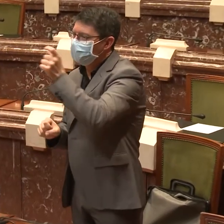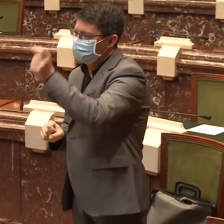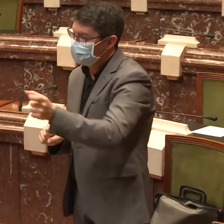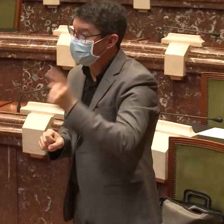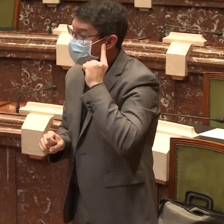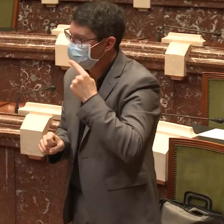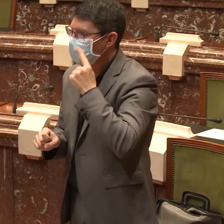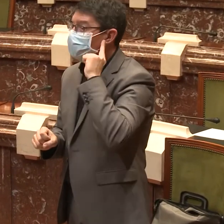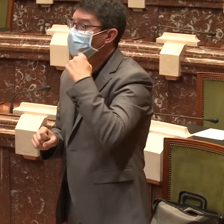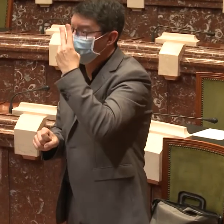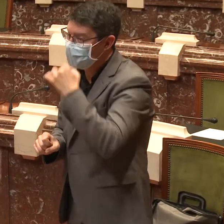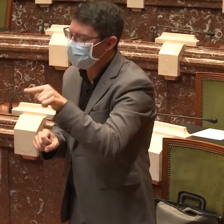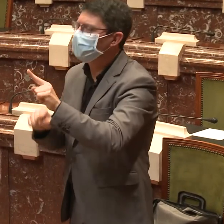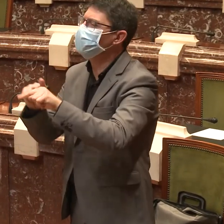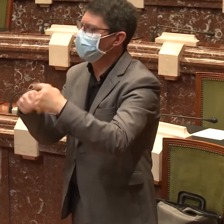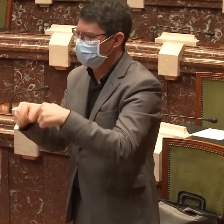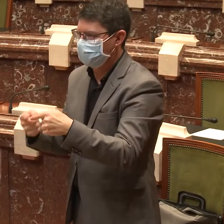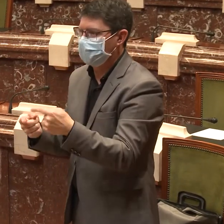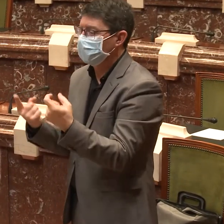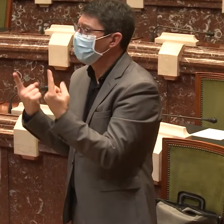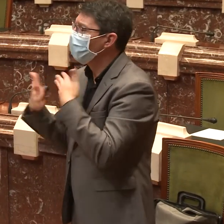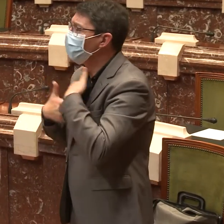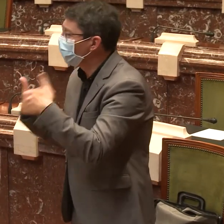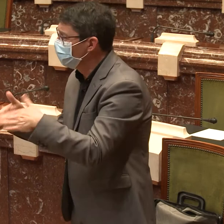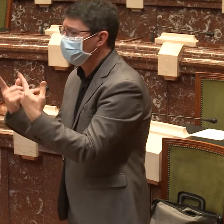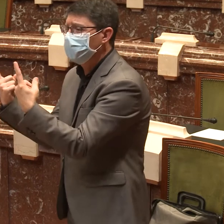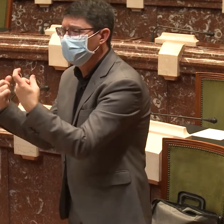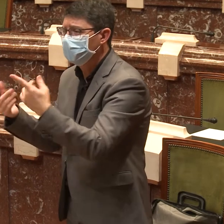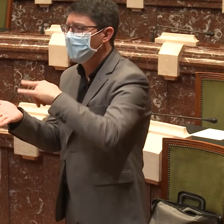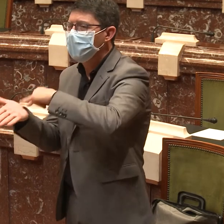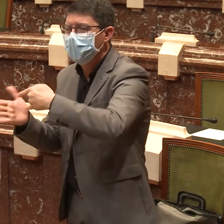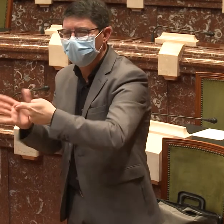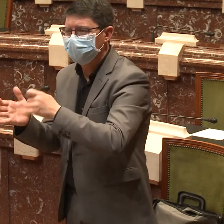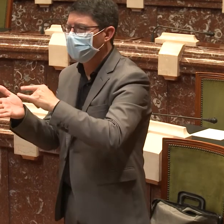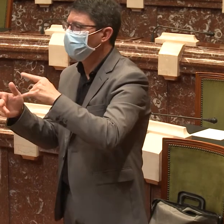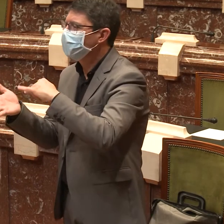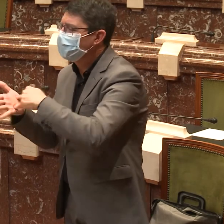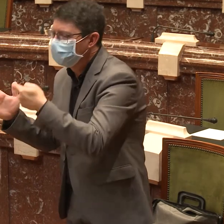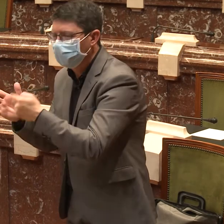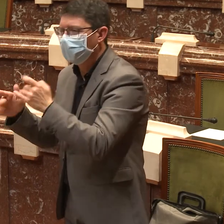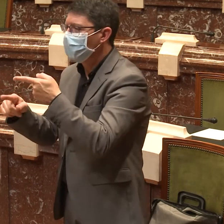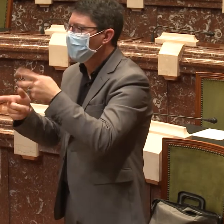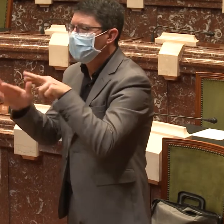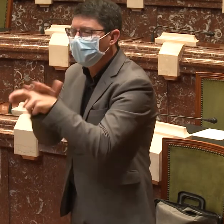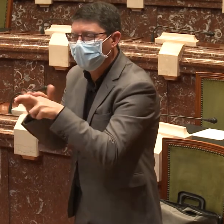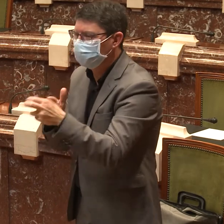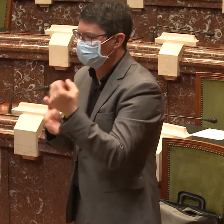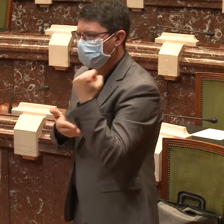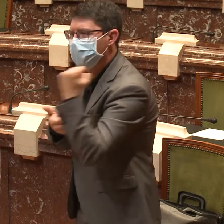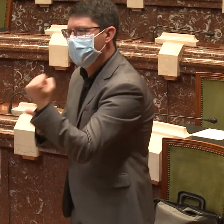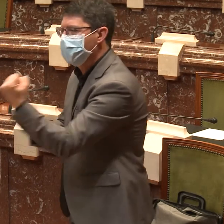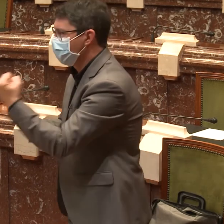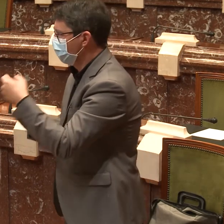los grupos políticos. Nosotros sí defendemos la plena inclusión de las personas